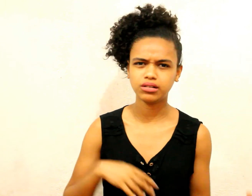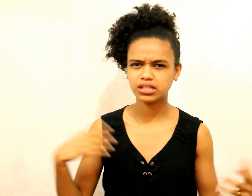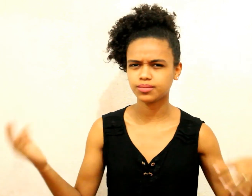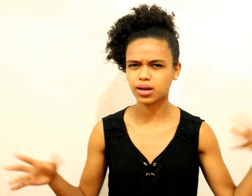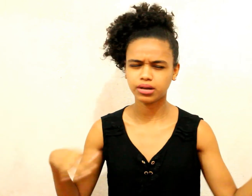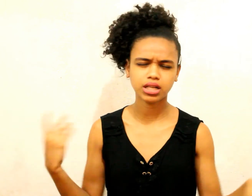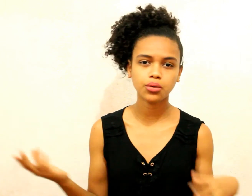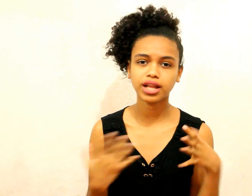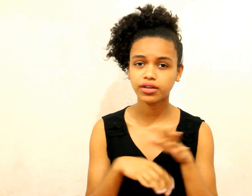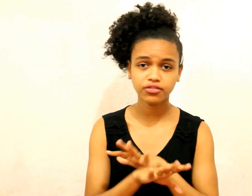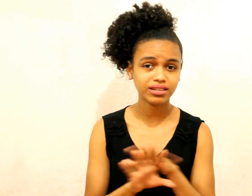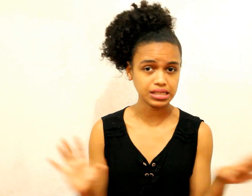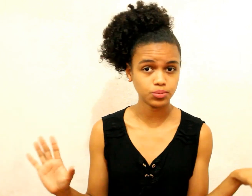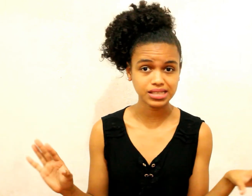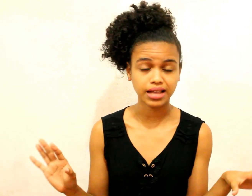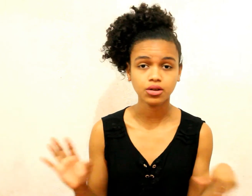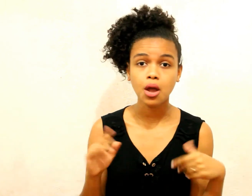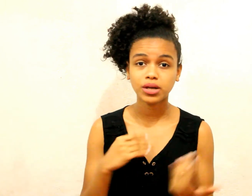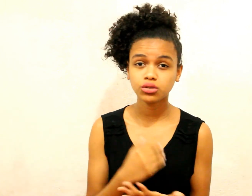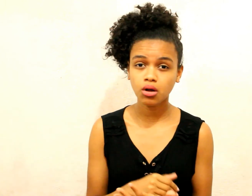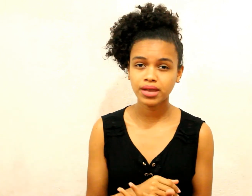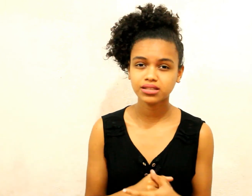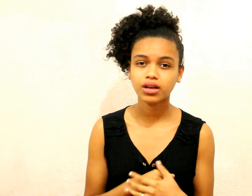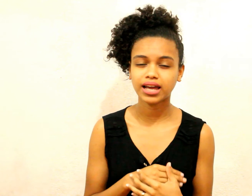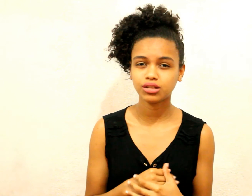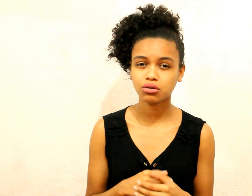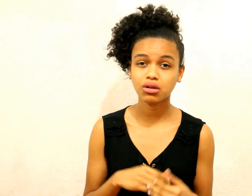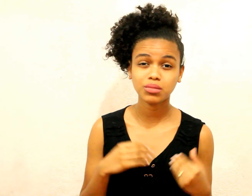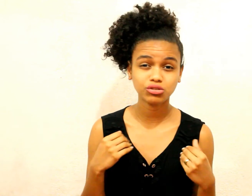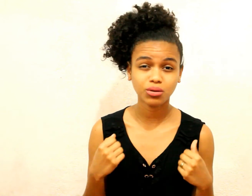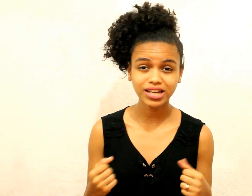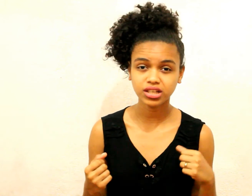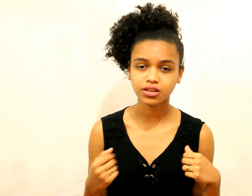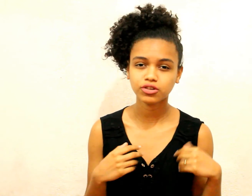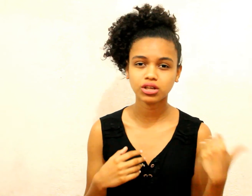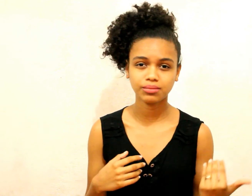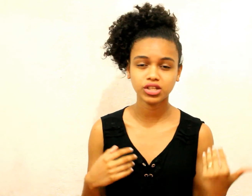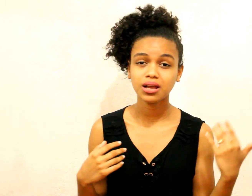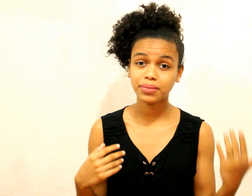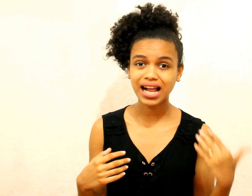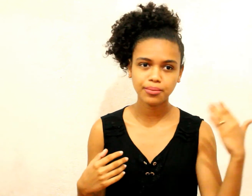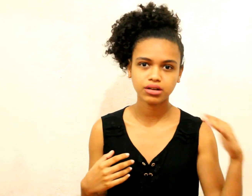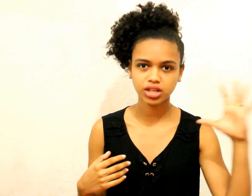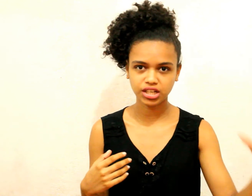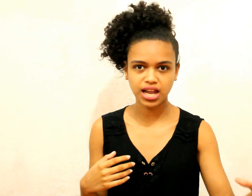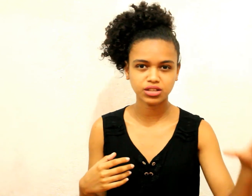liso Meu cabelo tranquilo E dá super certo Mas no começo Acredito eu que me ajudou bastante Com os cremes Pra cabelos cacheados